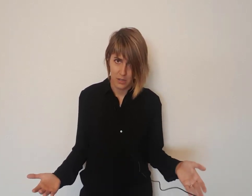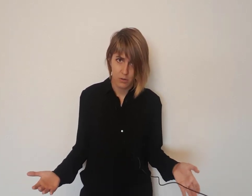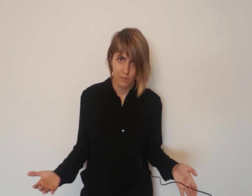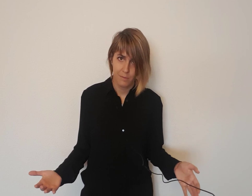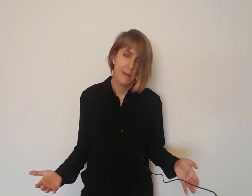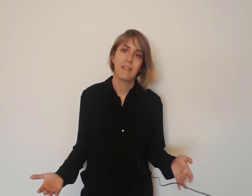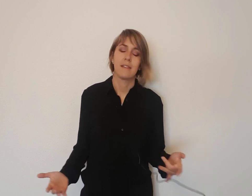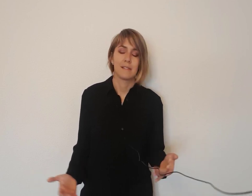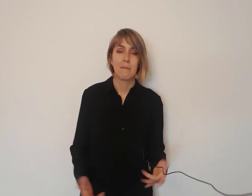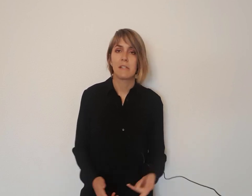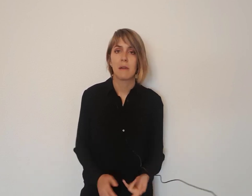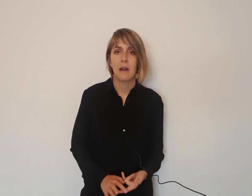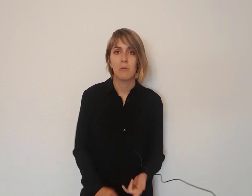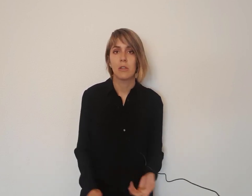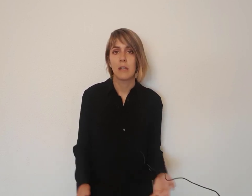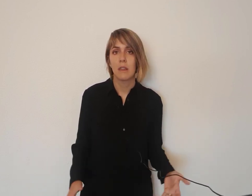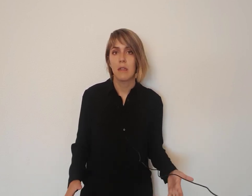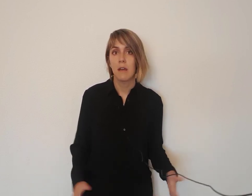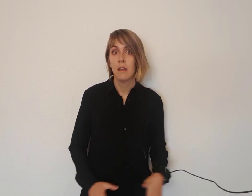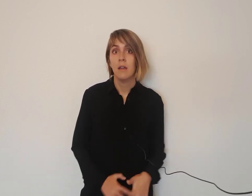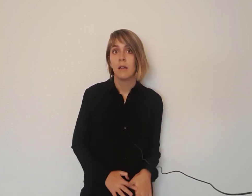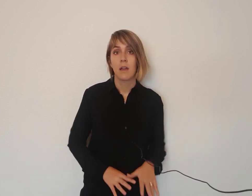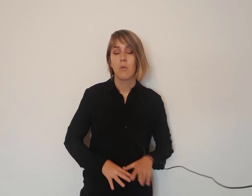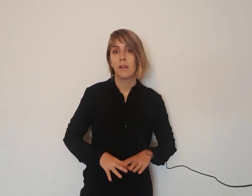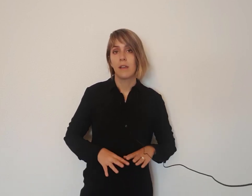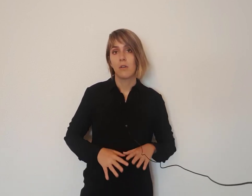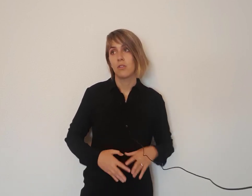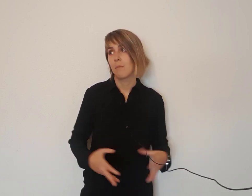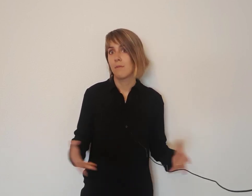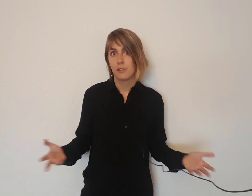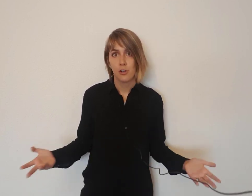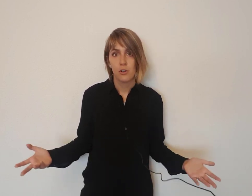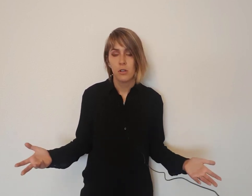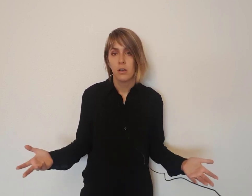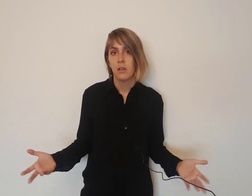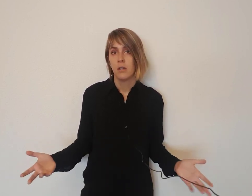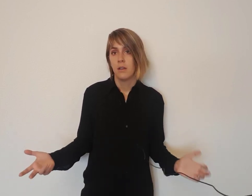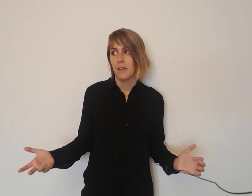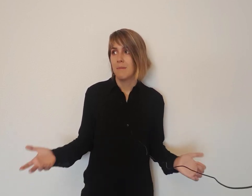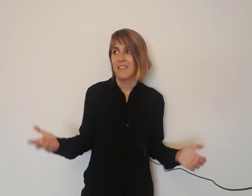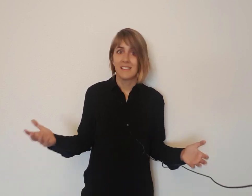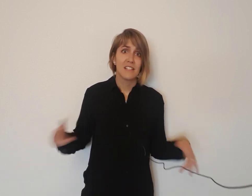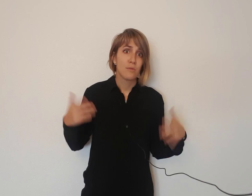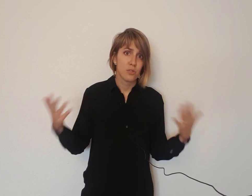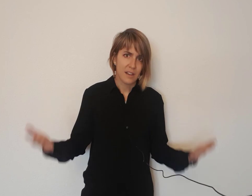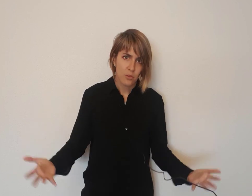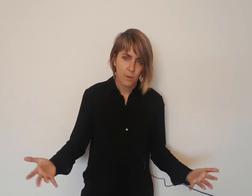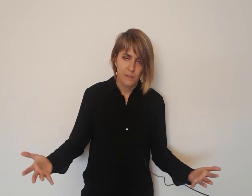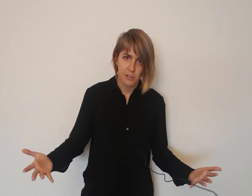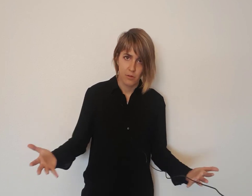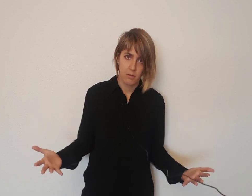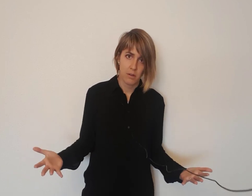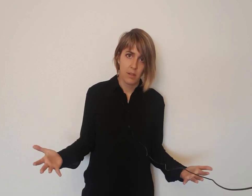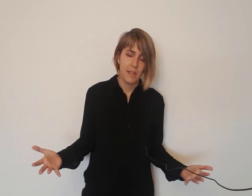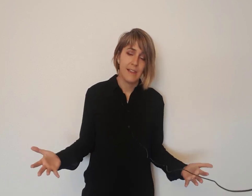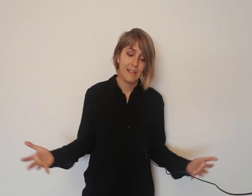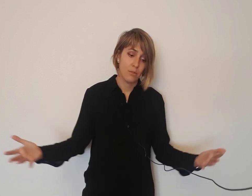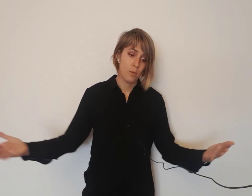eso. Mereces la misma abundancia que cualquier otra profesión y mereces disfrutar de tu profesión y que tu